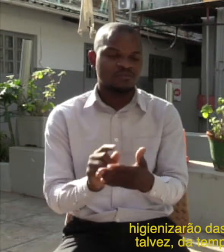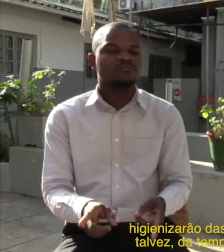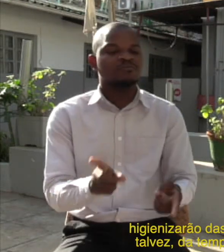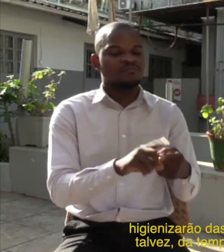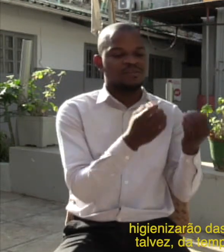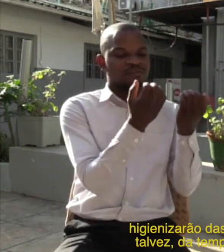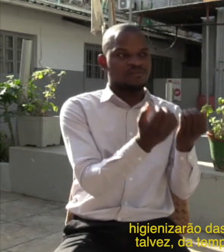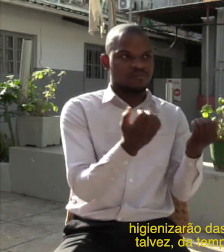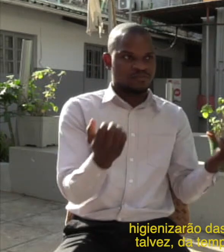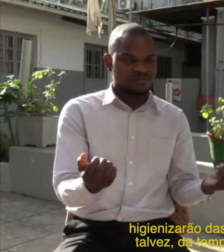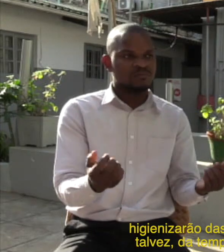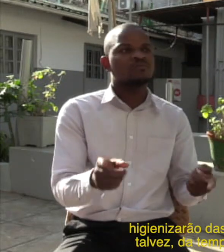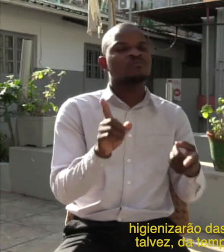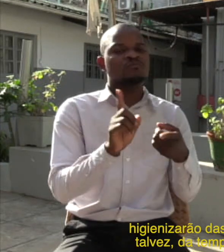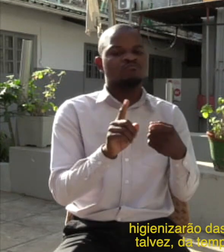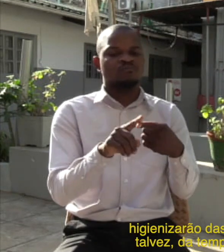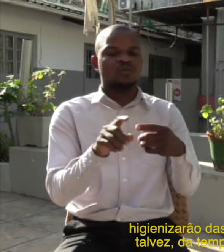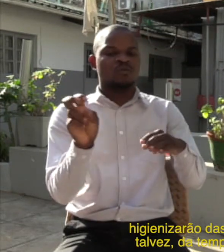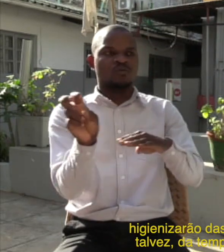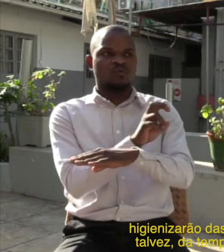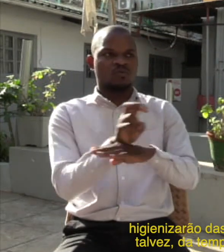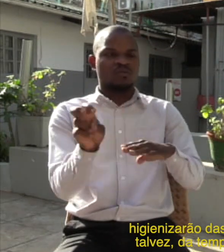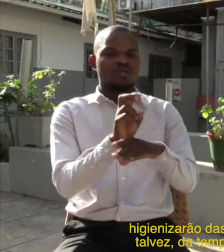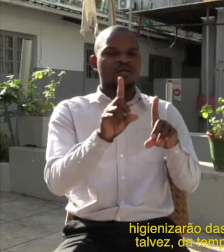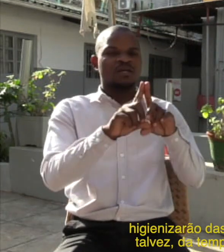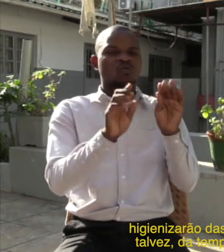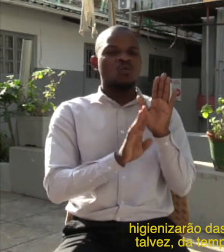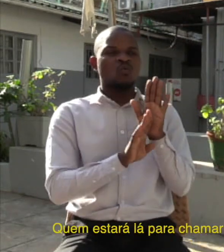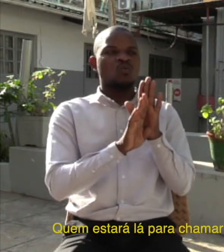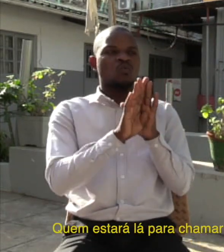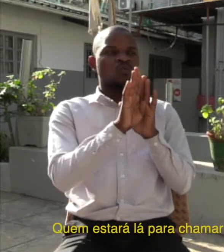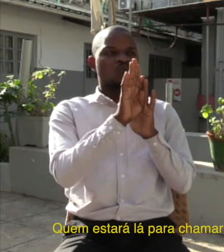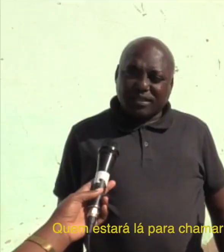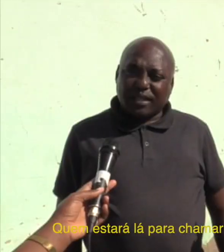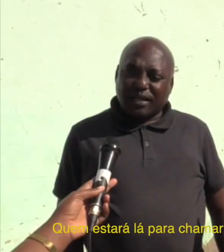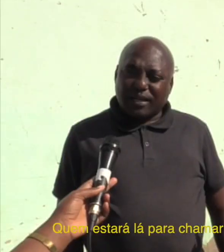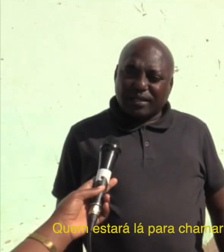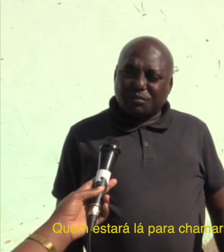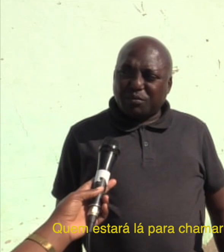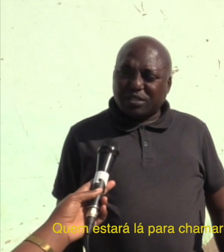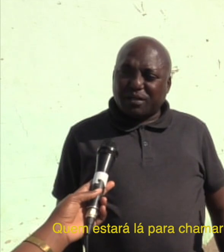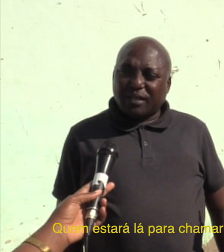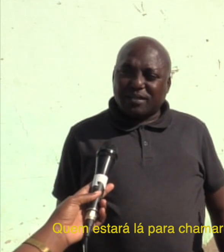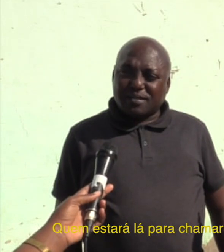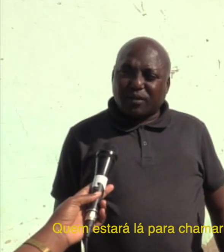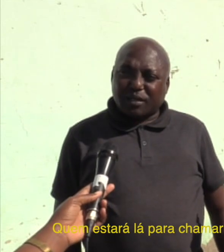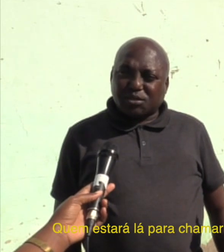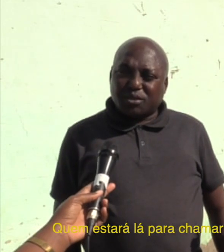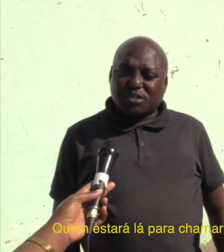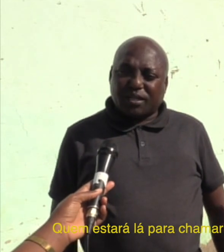e o controle, talvez, da temperatura das crianças. Quem estará lá também para chamar a atenção, aquelas todas as